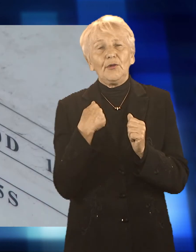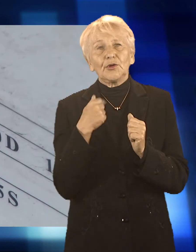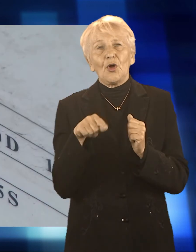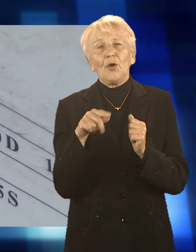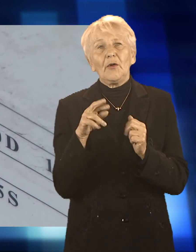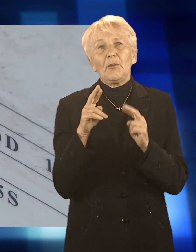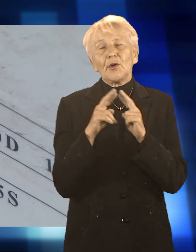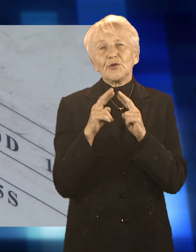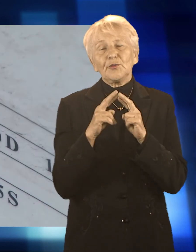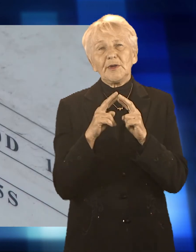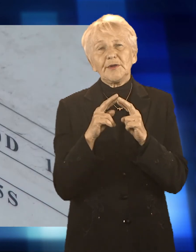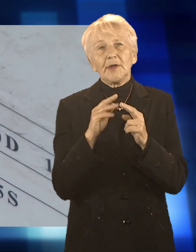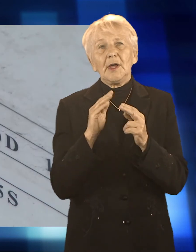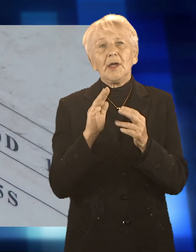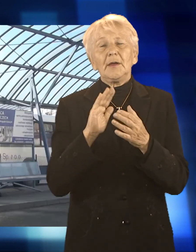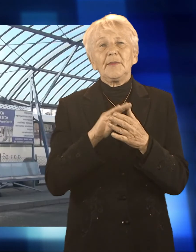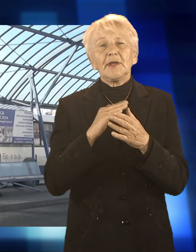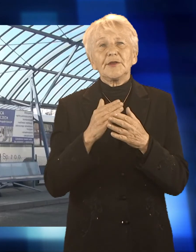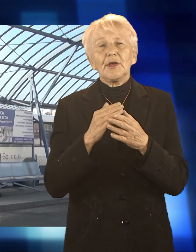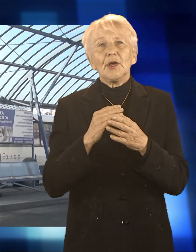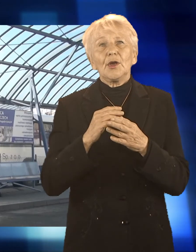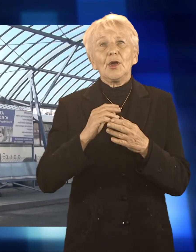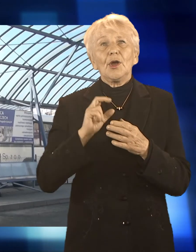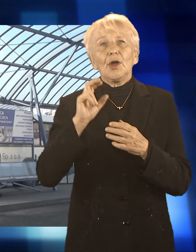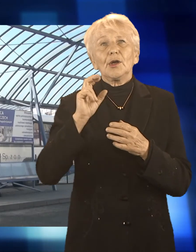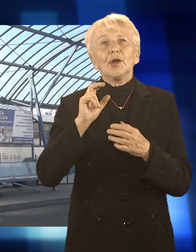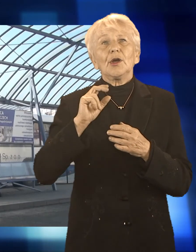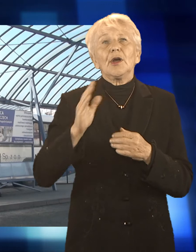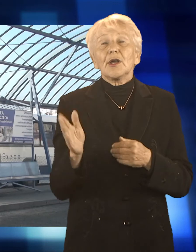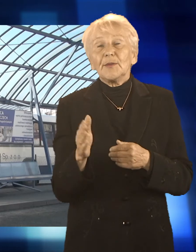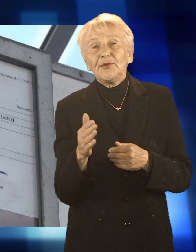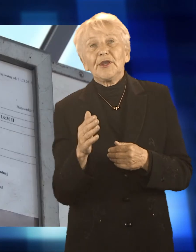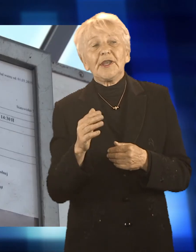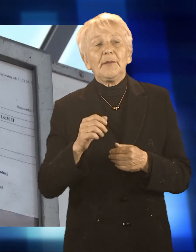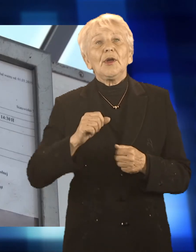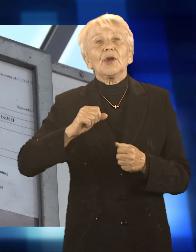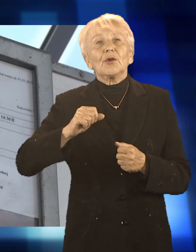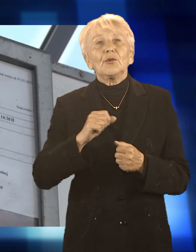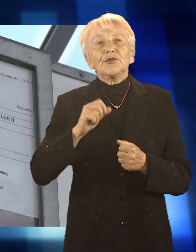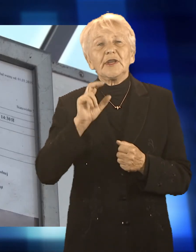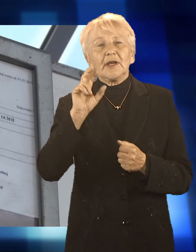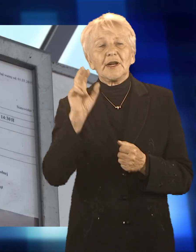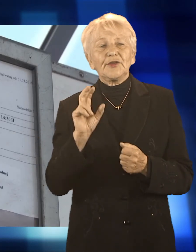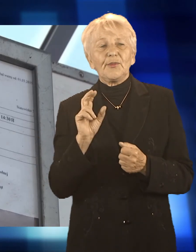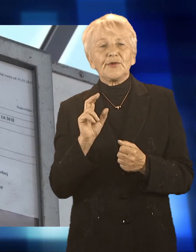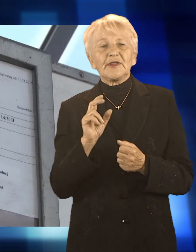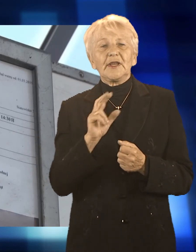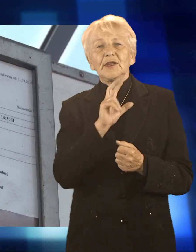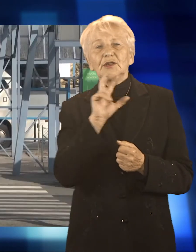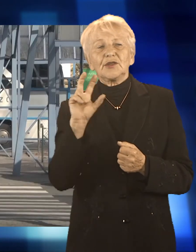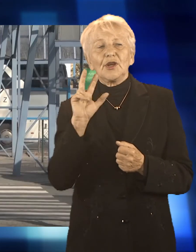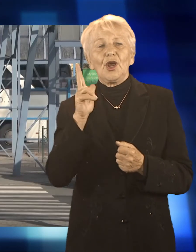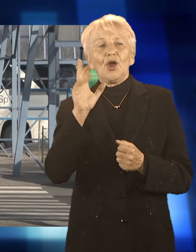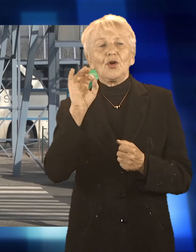Kornowac, Kuźnia Raciborska, Krzanowice, Krzyżanowice, Nędza, Piotrowice Wielkie, Racibórz i Rudnik. Dlatego darmowe przejazdy autokarami PKS-u dotyczą